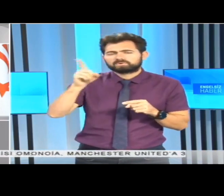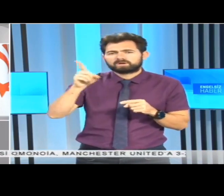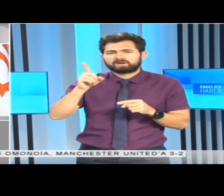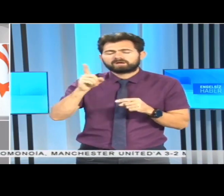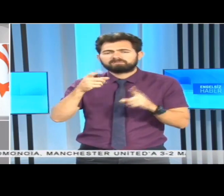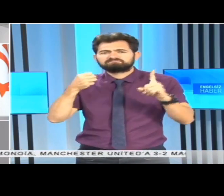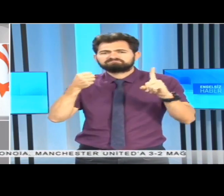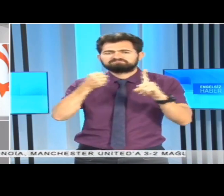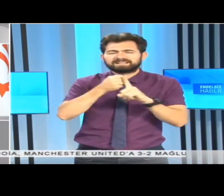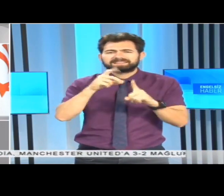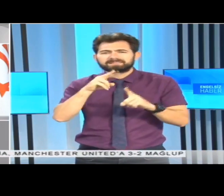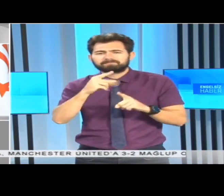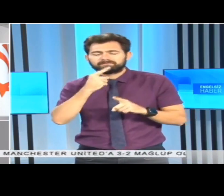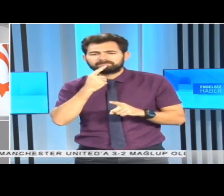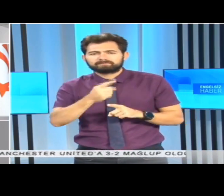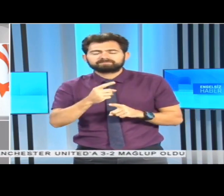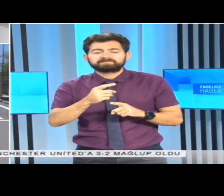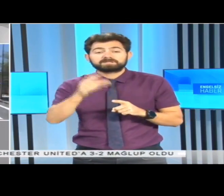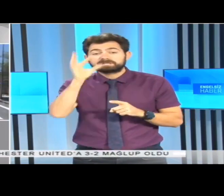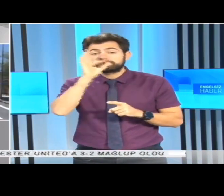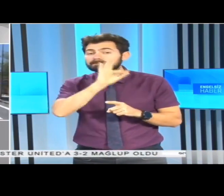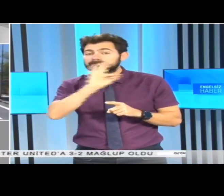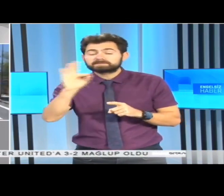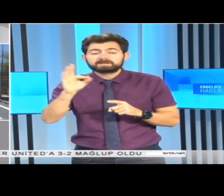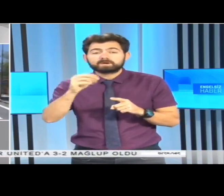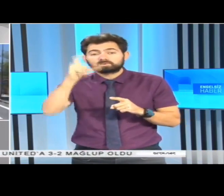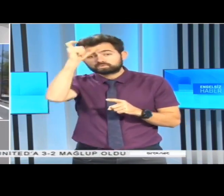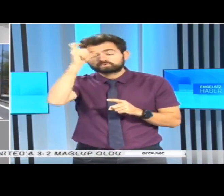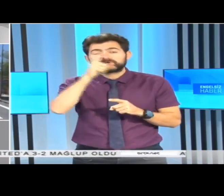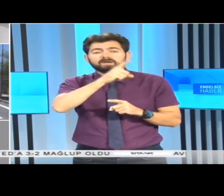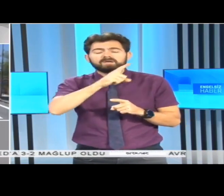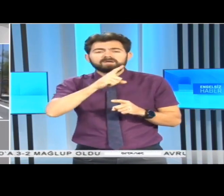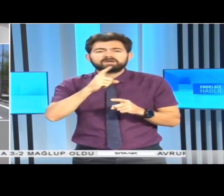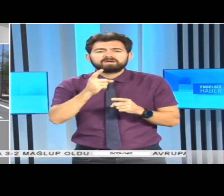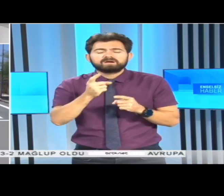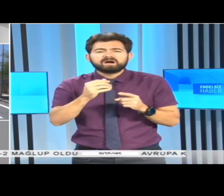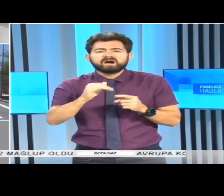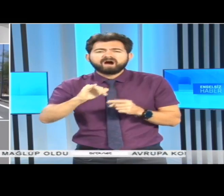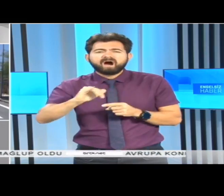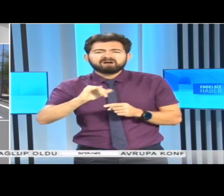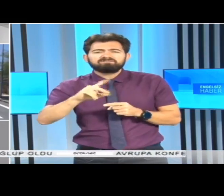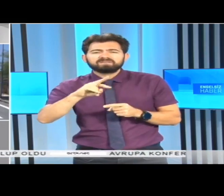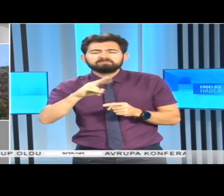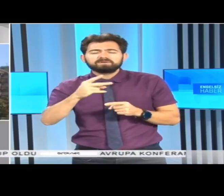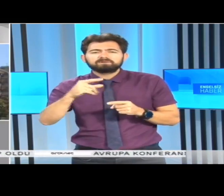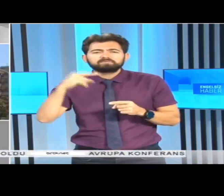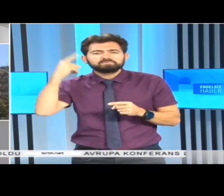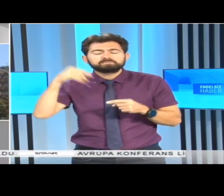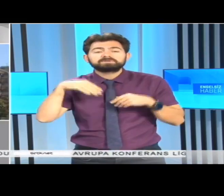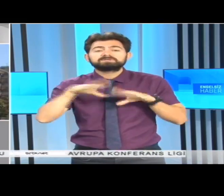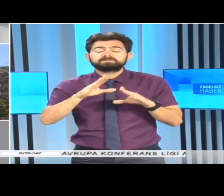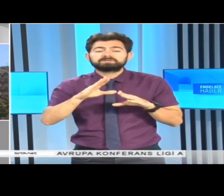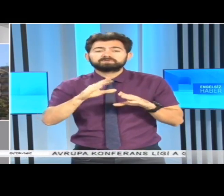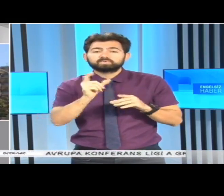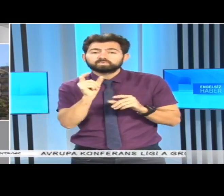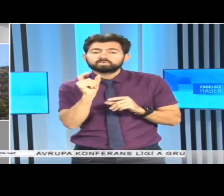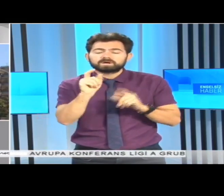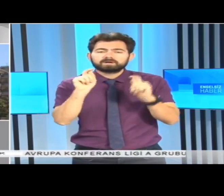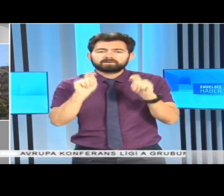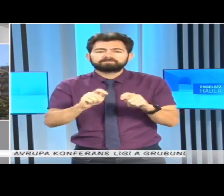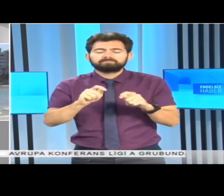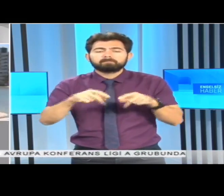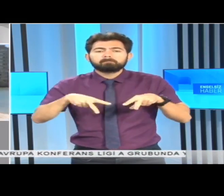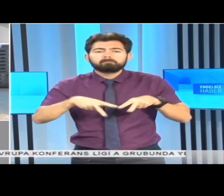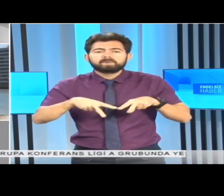okumadır. Kimse ana vatanı hafife almasın uyarısında bulundu. Maraş konusunda